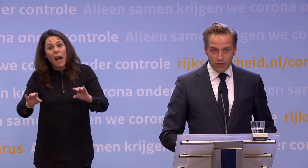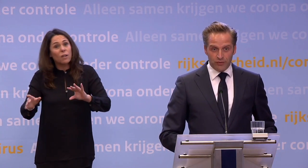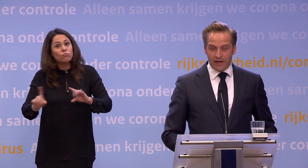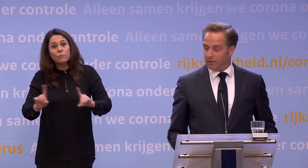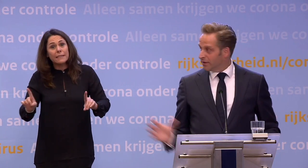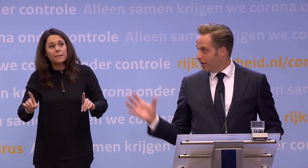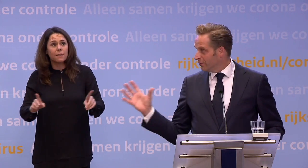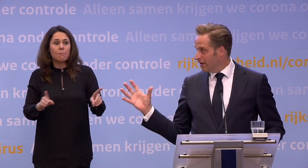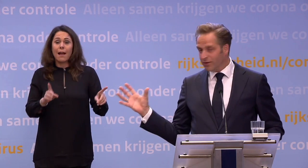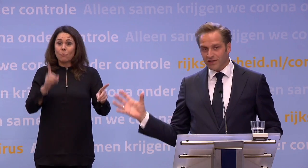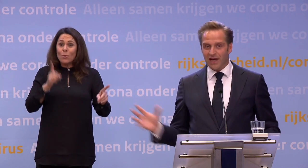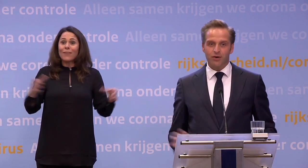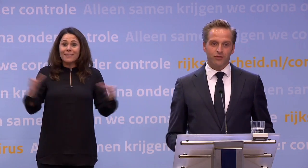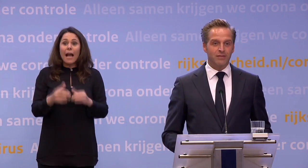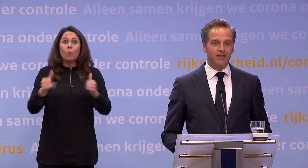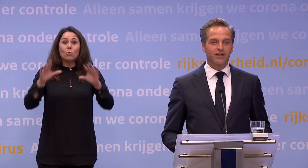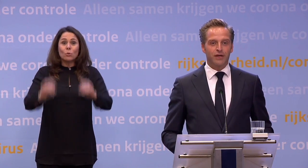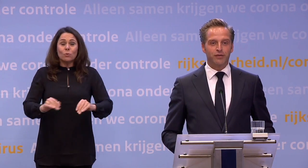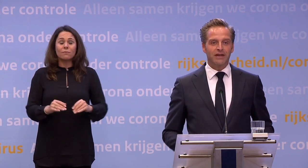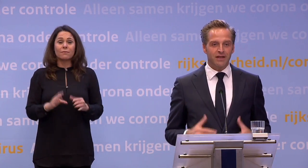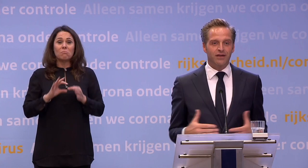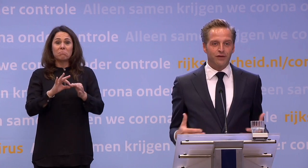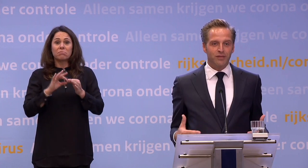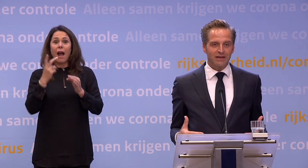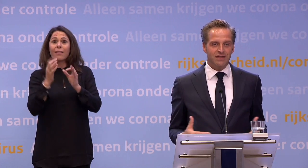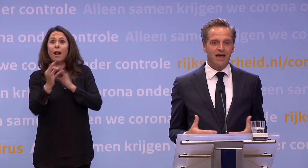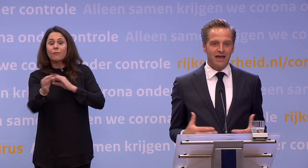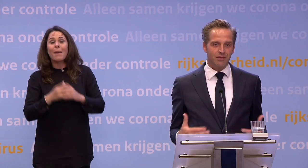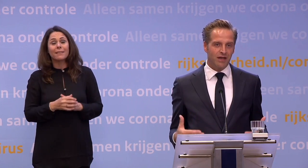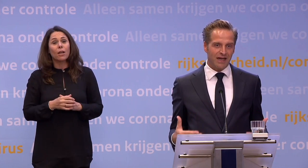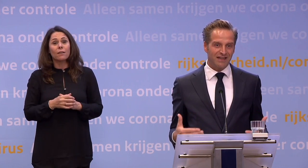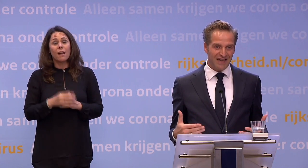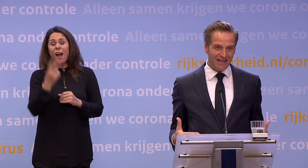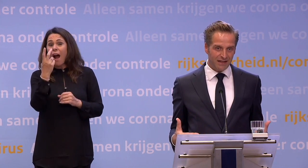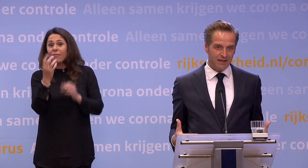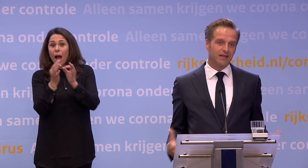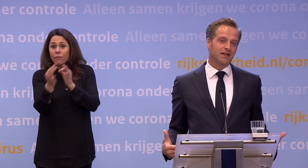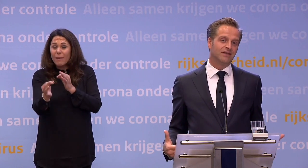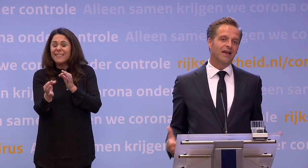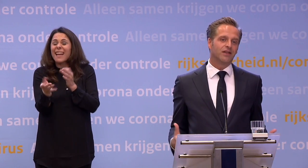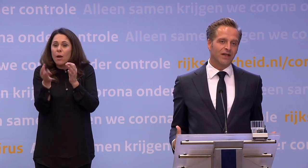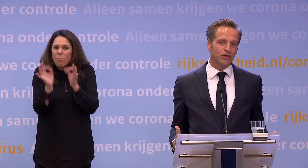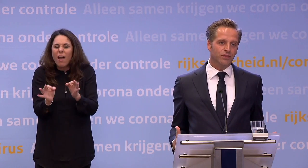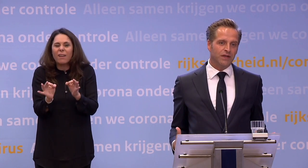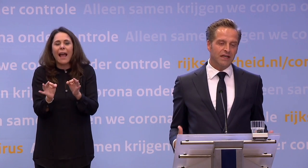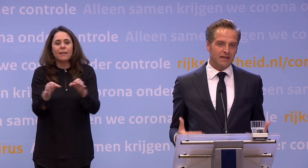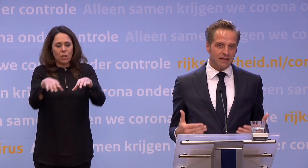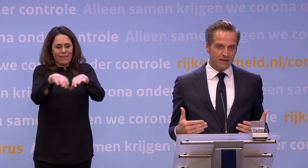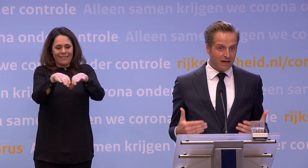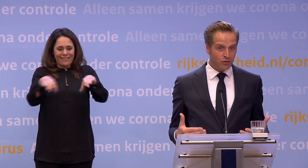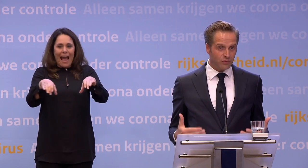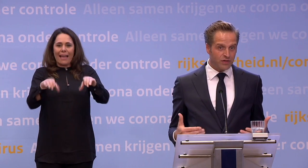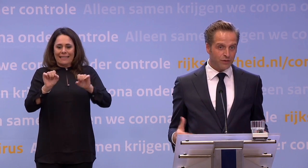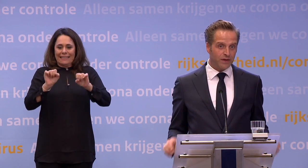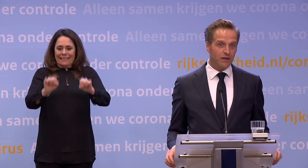als we het goed doen met elkaar. Maar het hangt wel heel erg samen ook weer met die anderhalve meter. Die anderhalve meter is een hele belangrijke dijk tegen een tweede golf. En